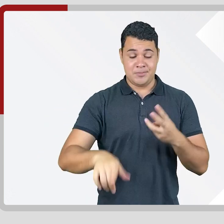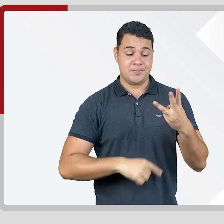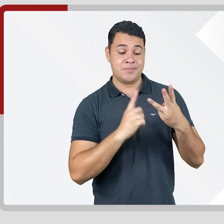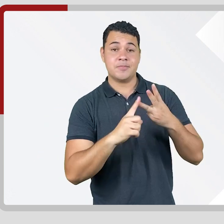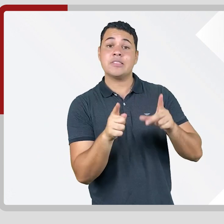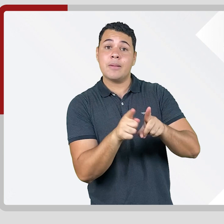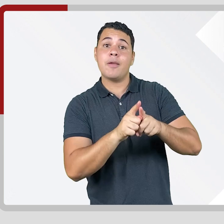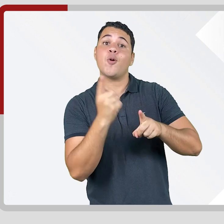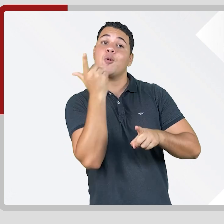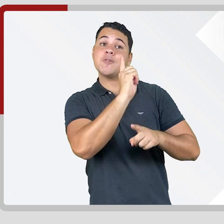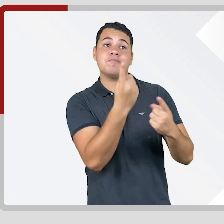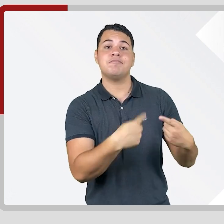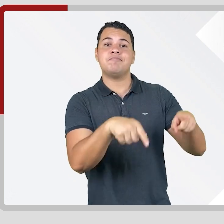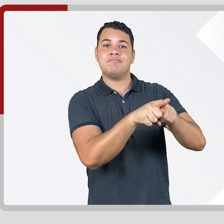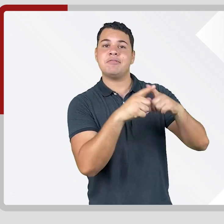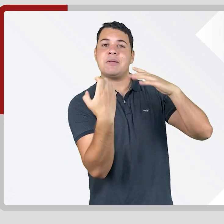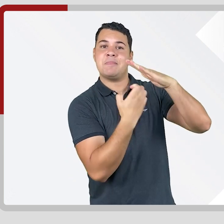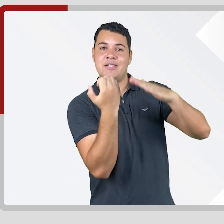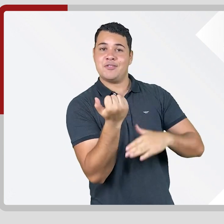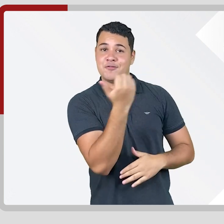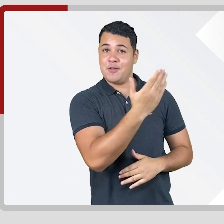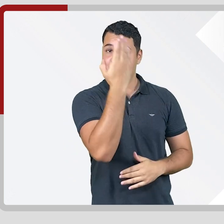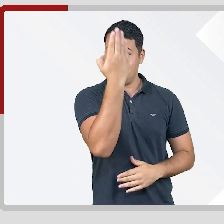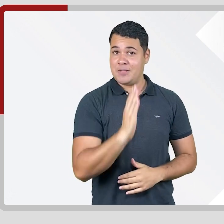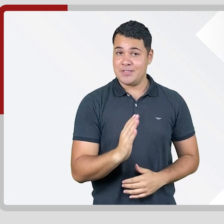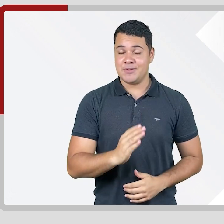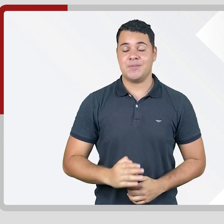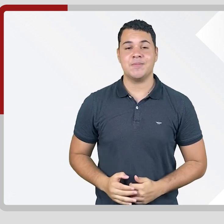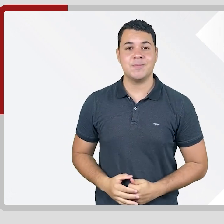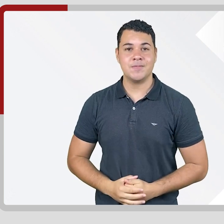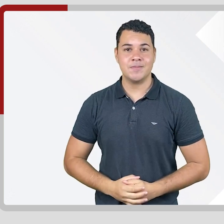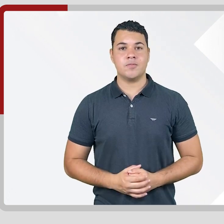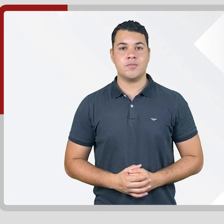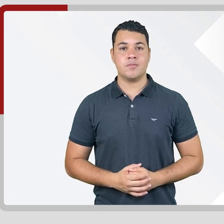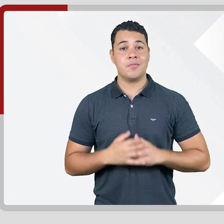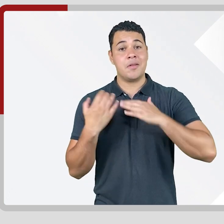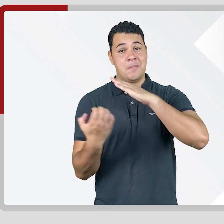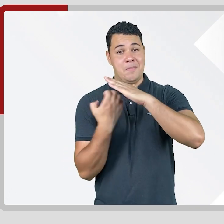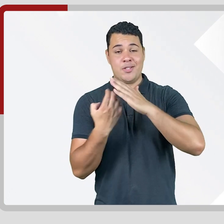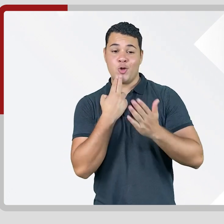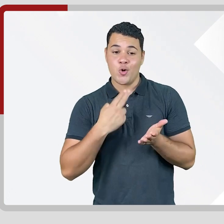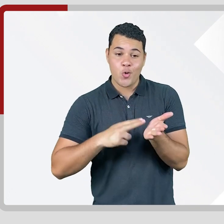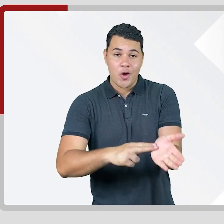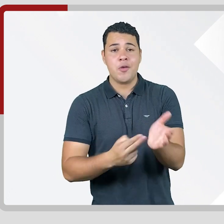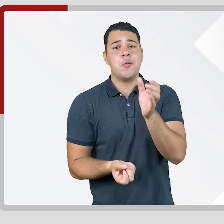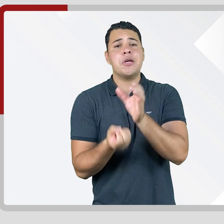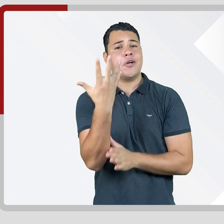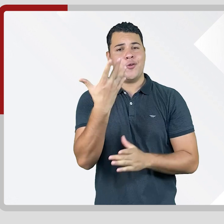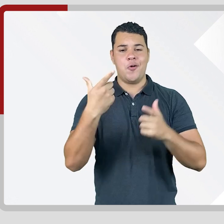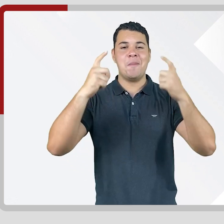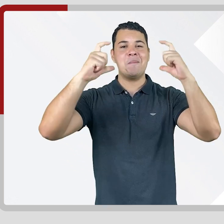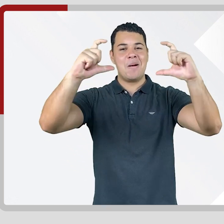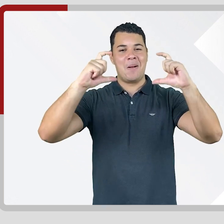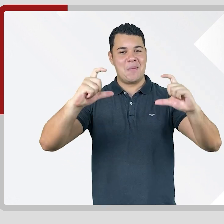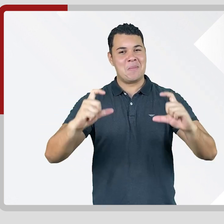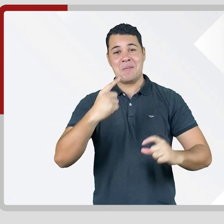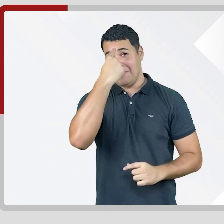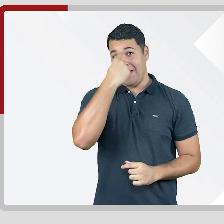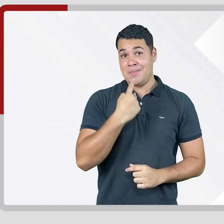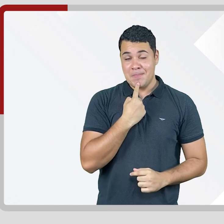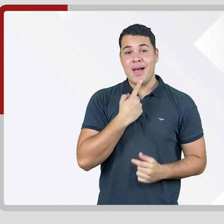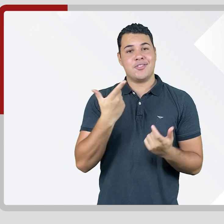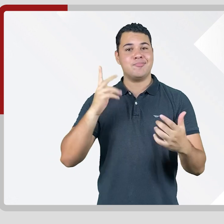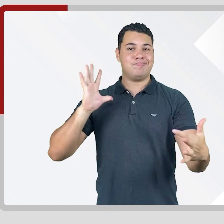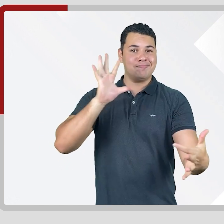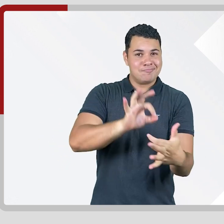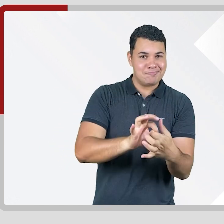e impacto da colaboração internacional. Os Correios emitiram um bloco comemorativo